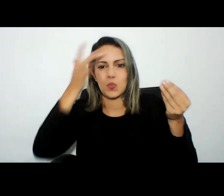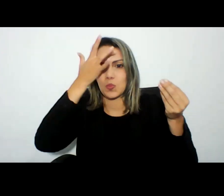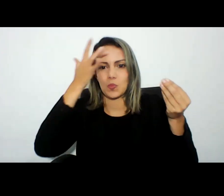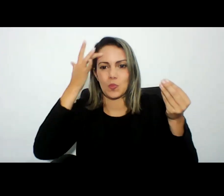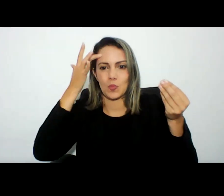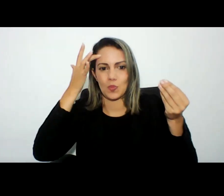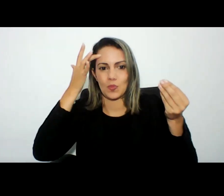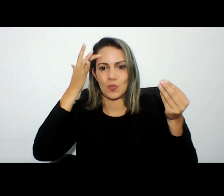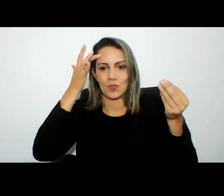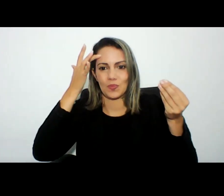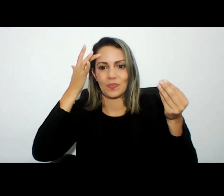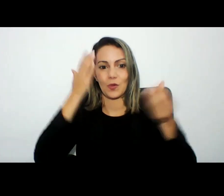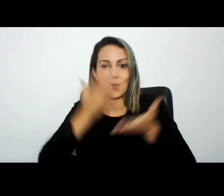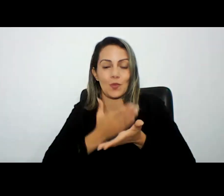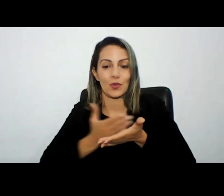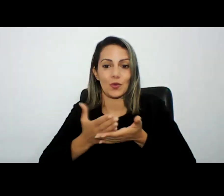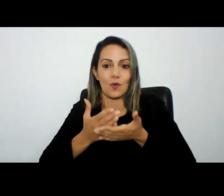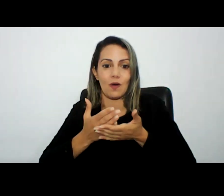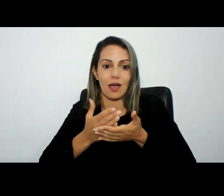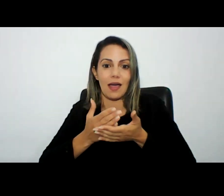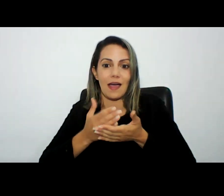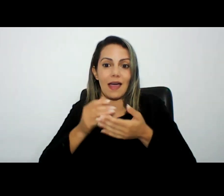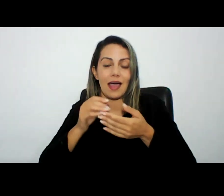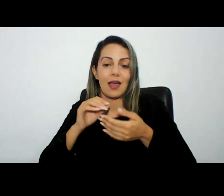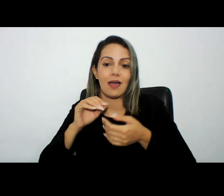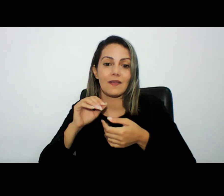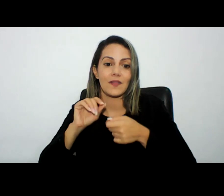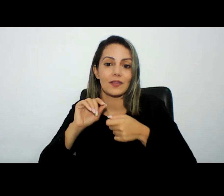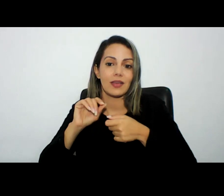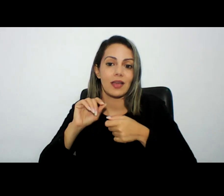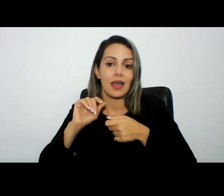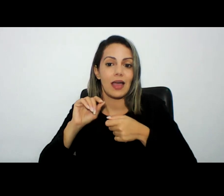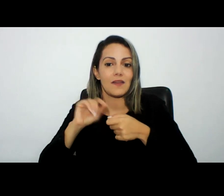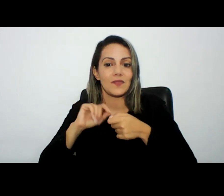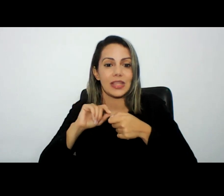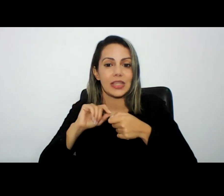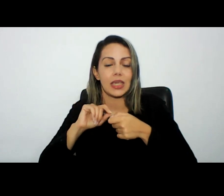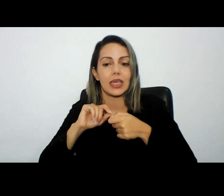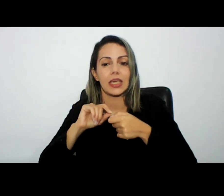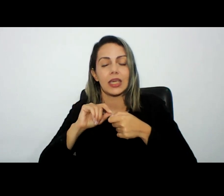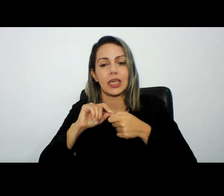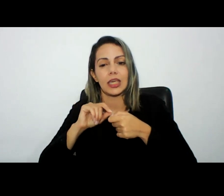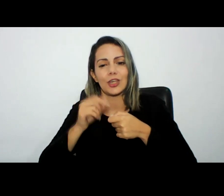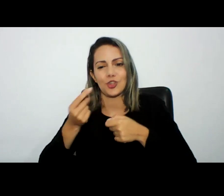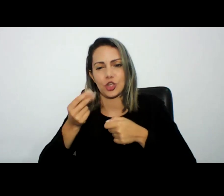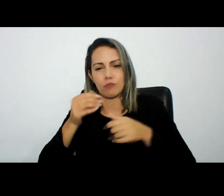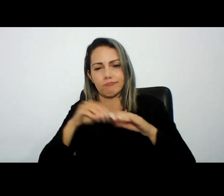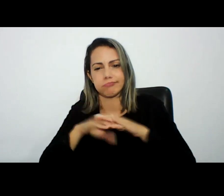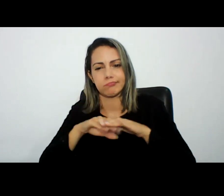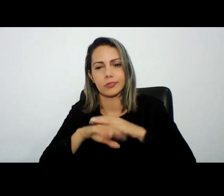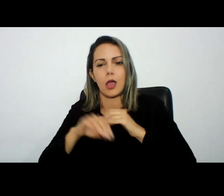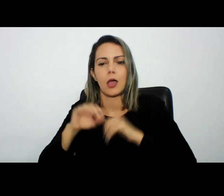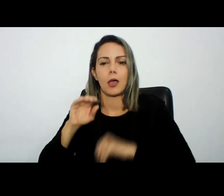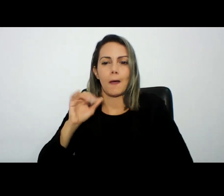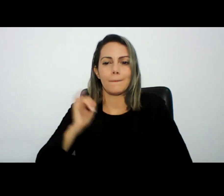para a bolsa de valores não sei porquê mas foi um fenômeno o número de CPF na bolsa aumentou grandemente durante a